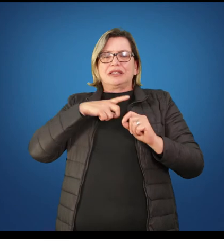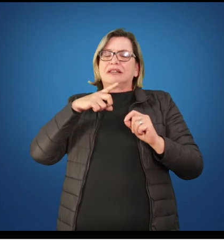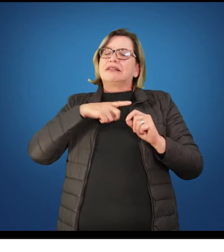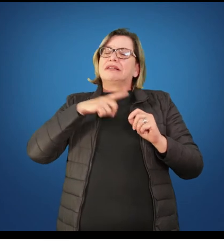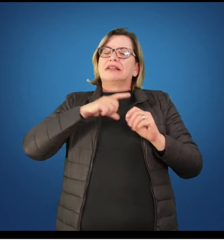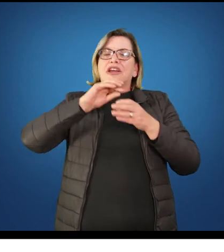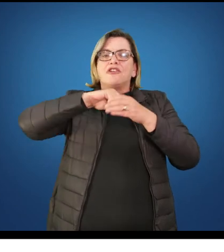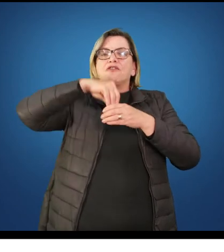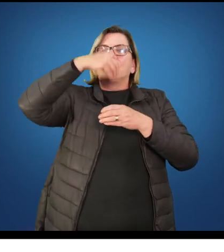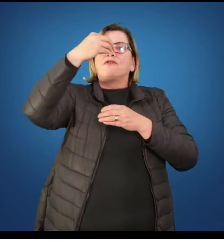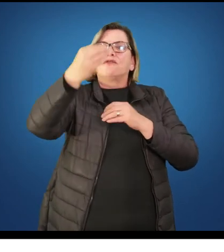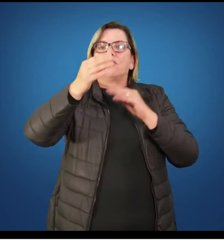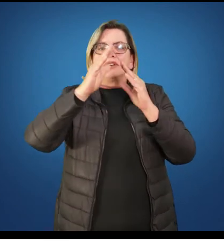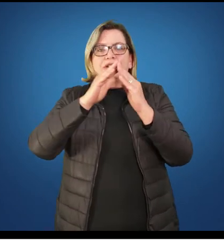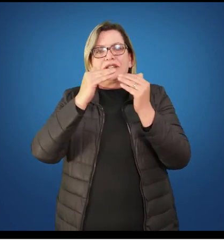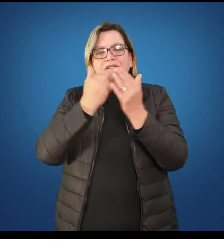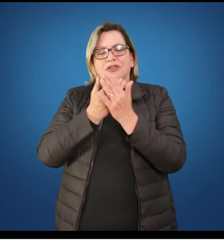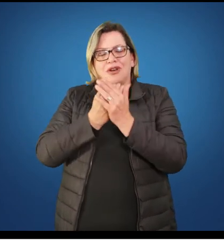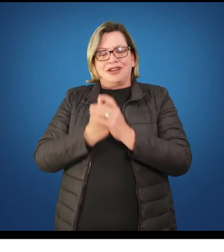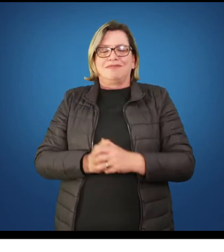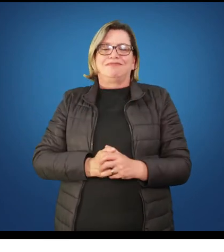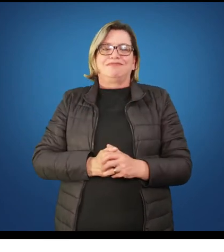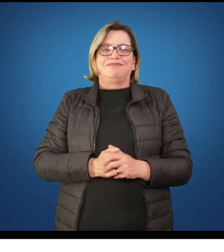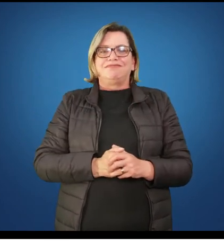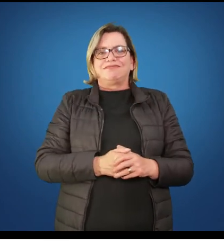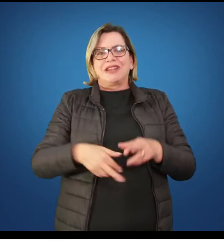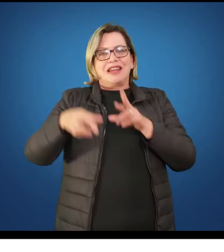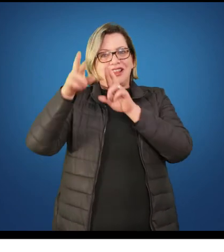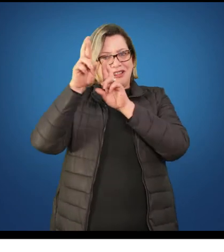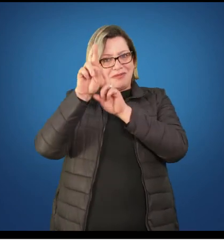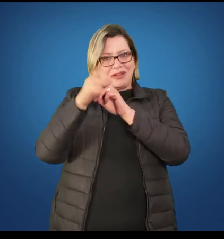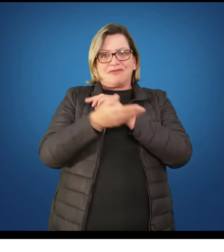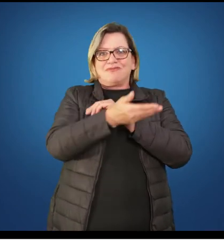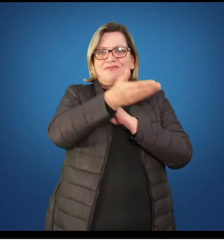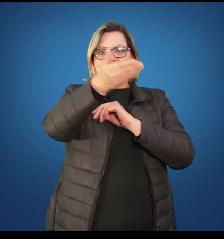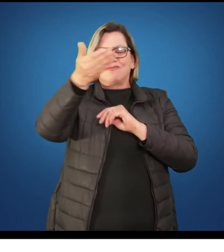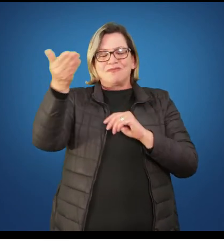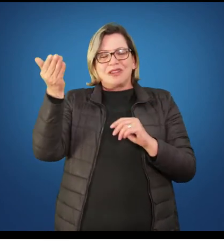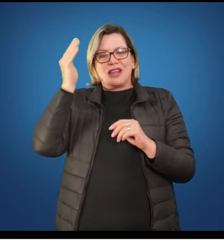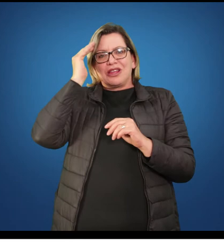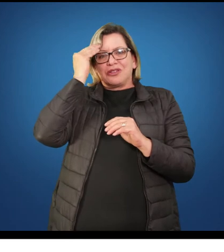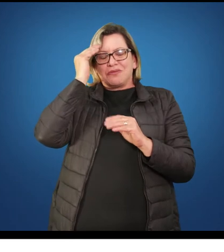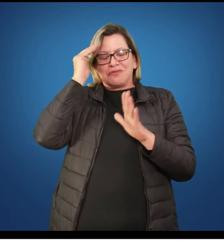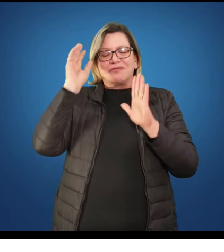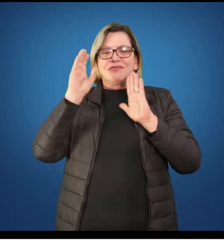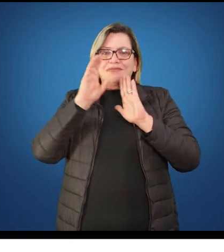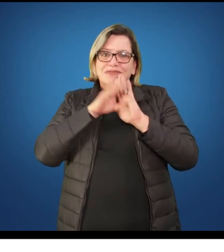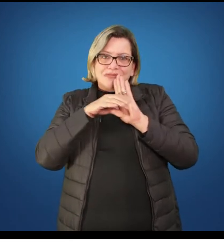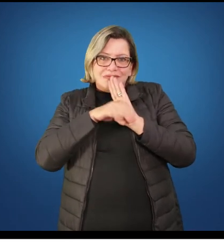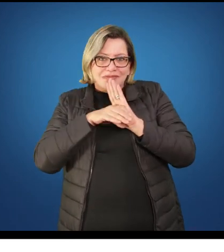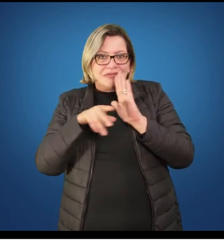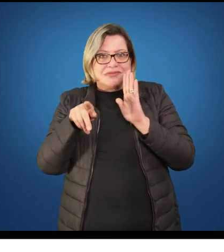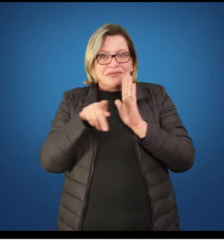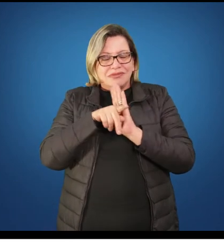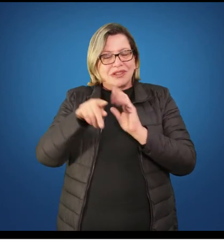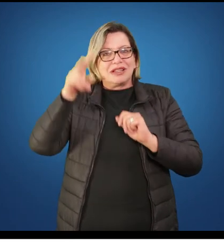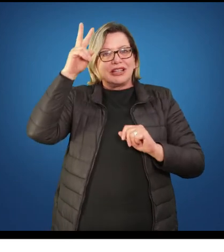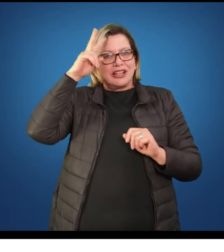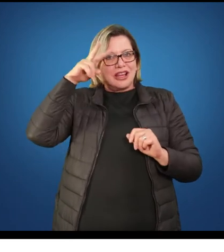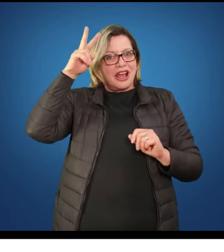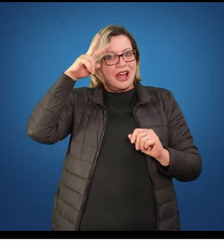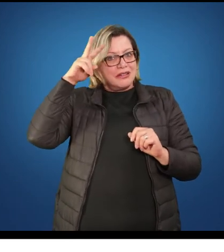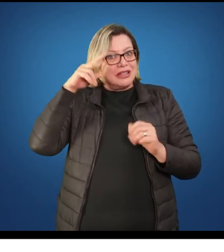Juventude, mas elas podem também ser marcadas por alguns estudos da área da biologia ou